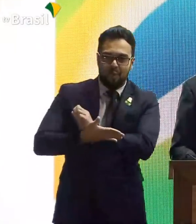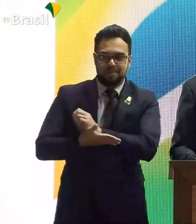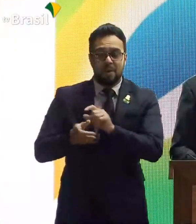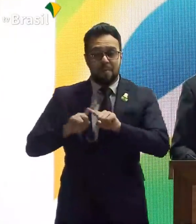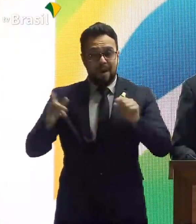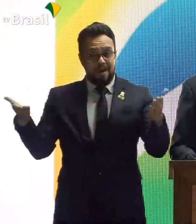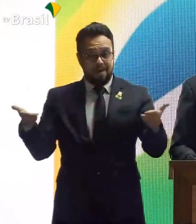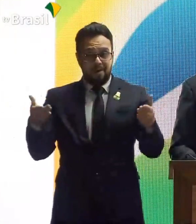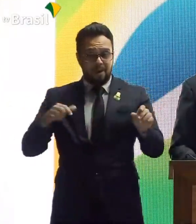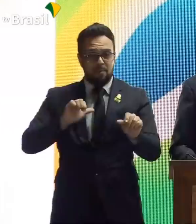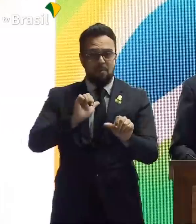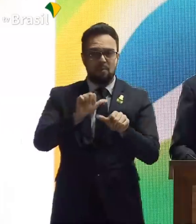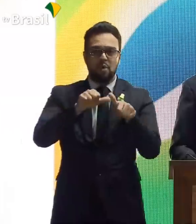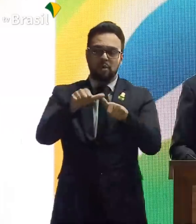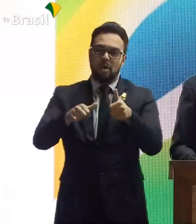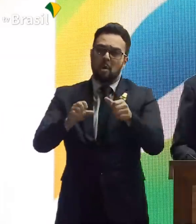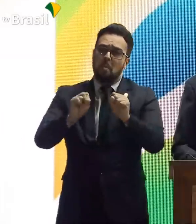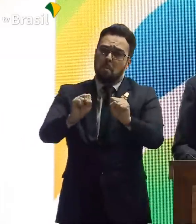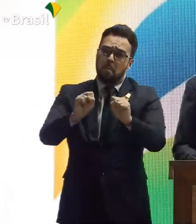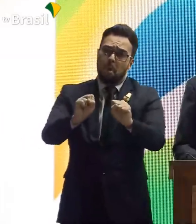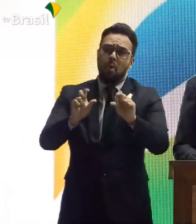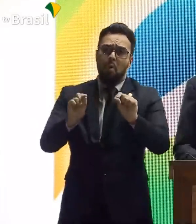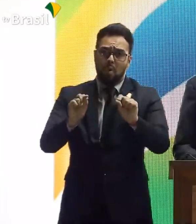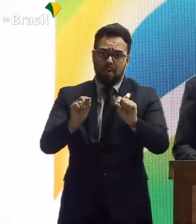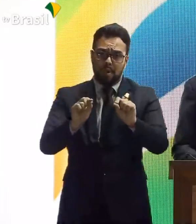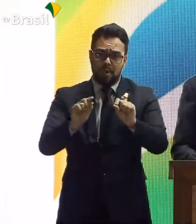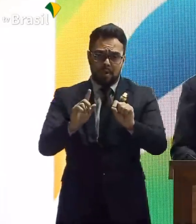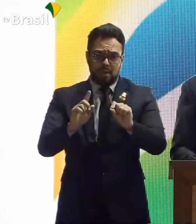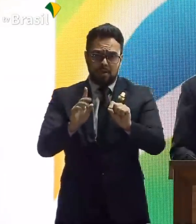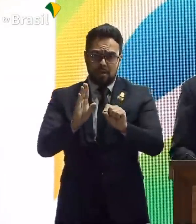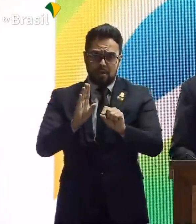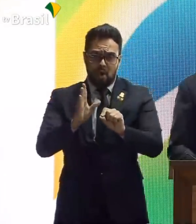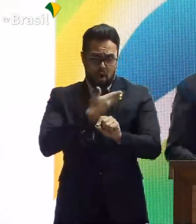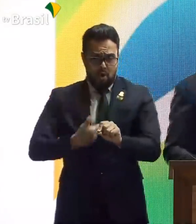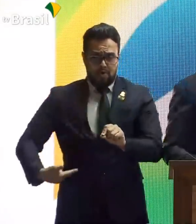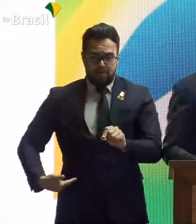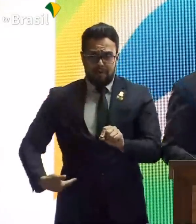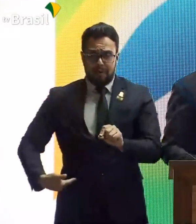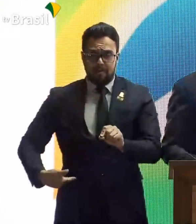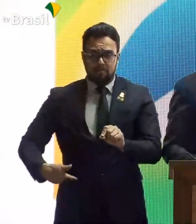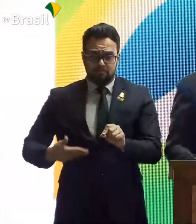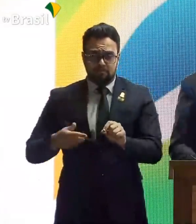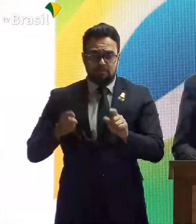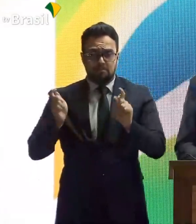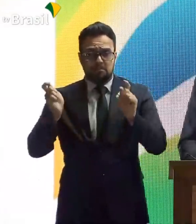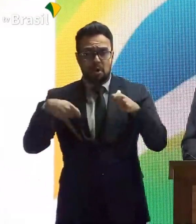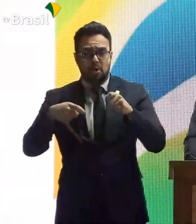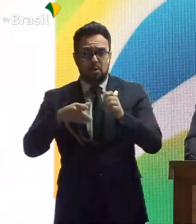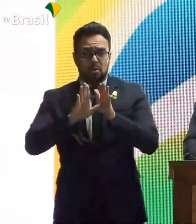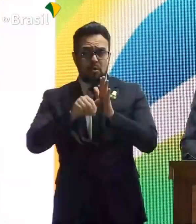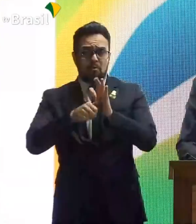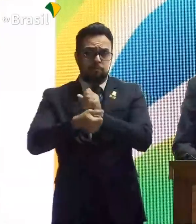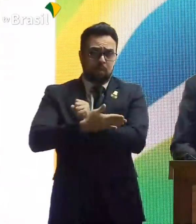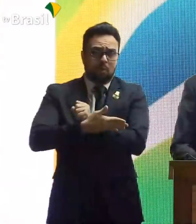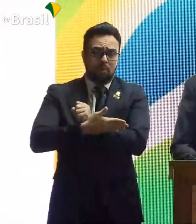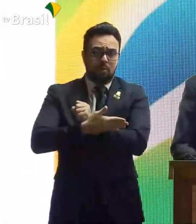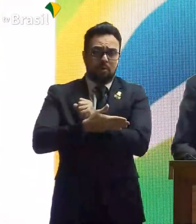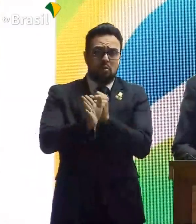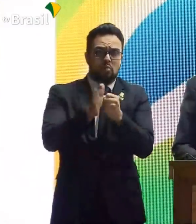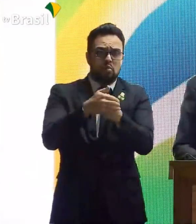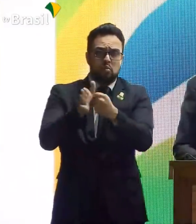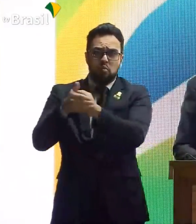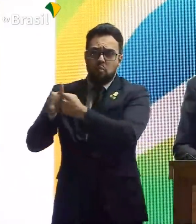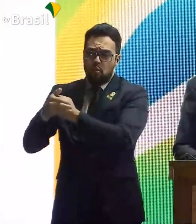mudando. Pode ser que haja corrupção no meu governo? Sim, pode ser que haja. Pode ser que haja aqui. O governador não saiba, o prefeito não sabe. Pode.